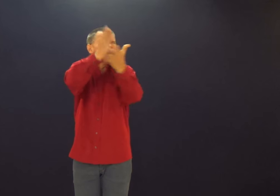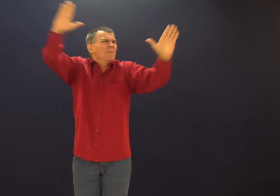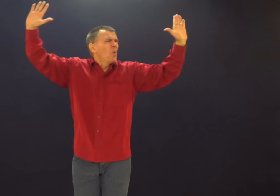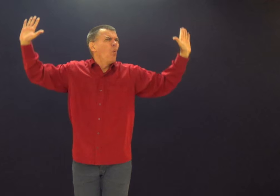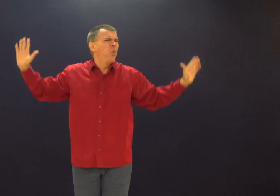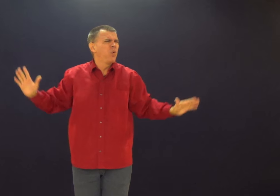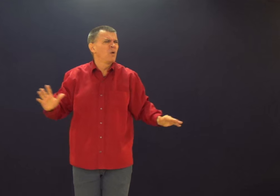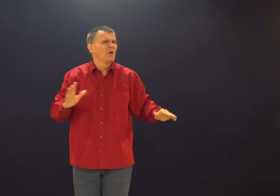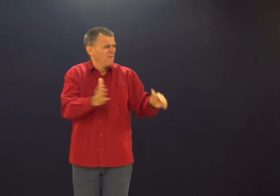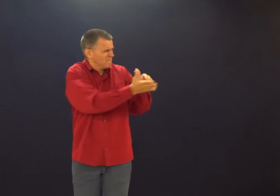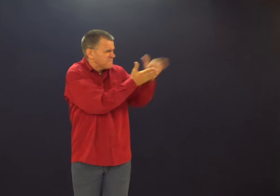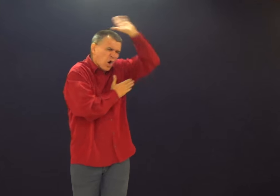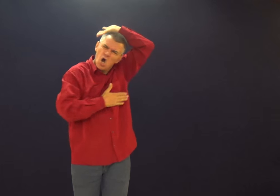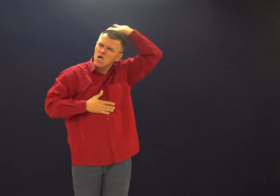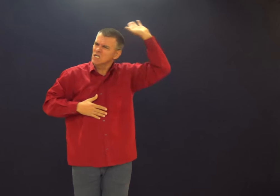Coloca o diabo no lugar dele.